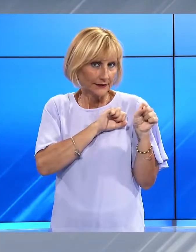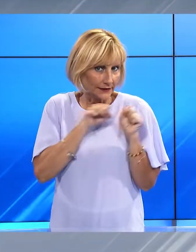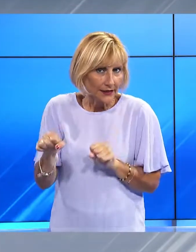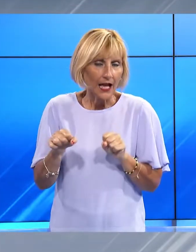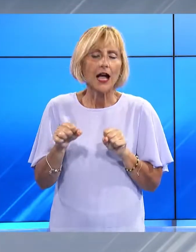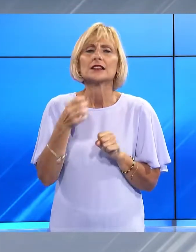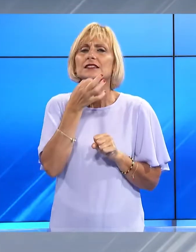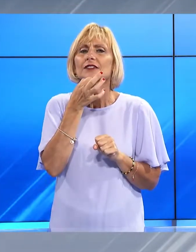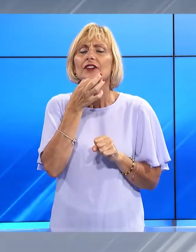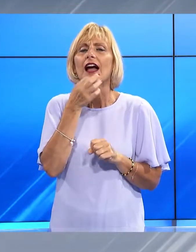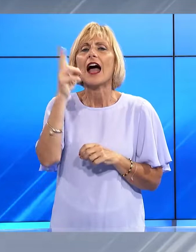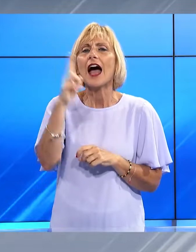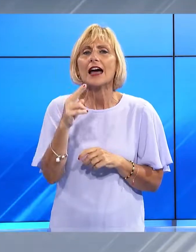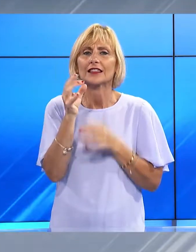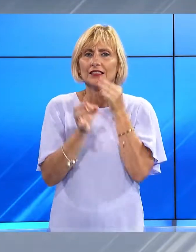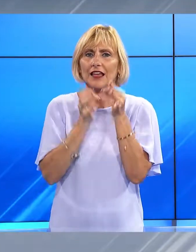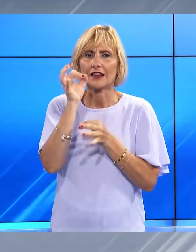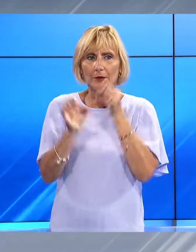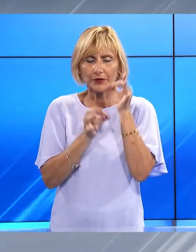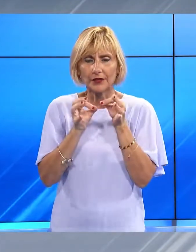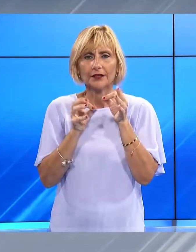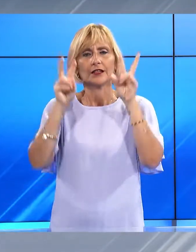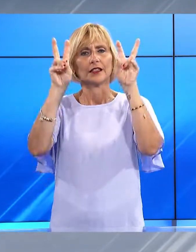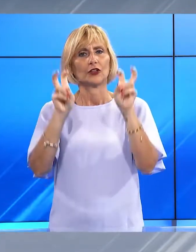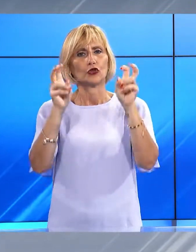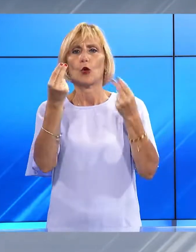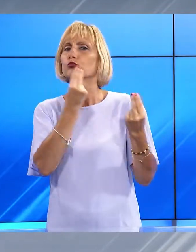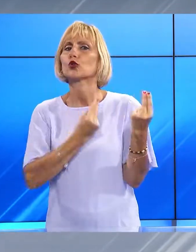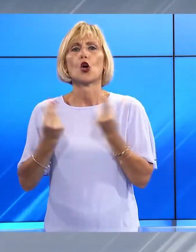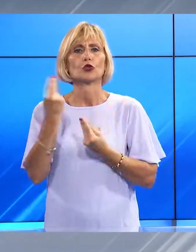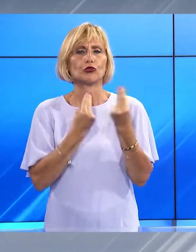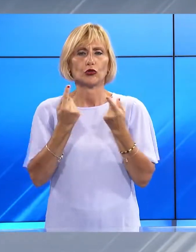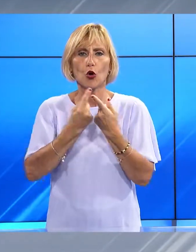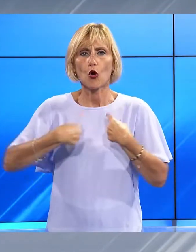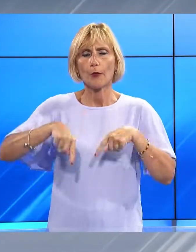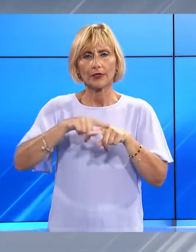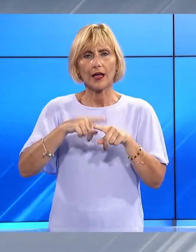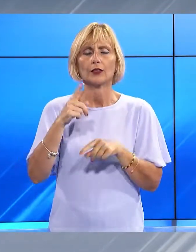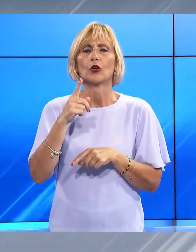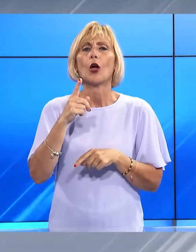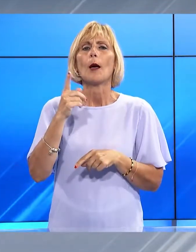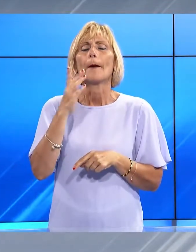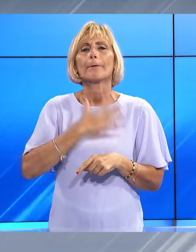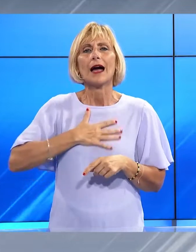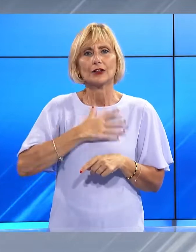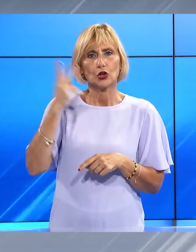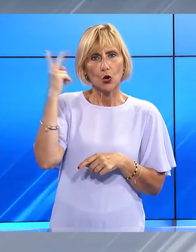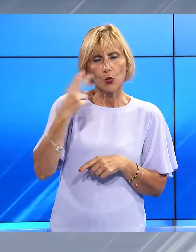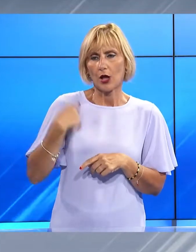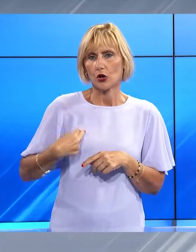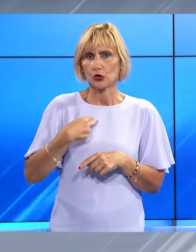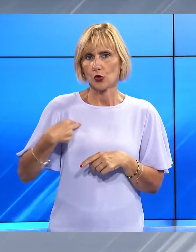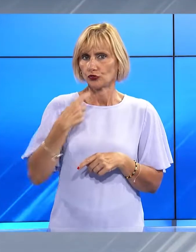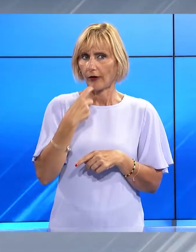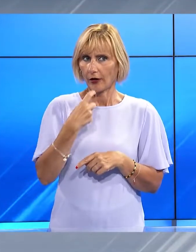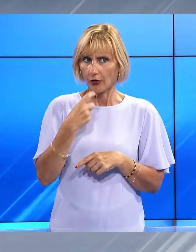terapia. E questo appunto è il titolo, Art Therapy, del progetto lanciato dal Comitato di Bagni di Lucca della Croce Rossa, destinatari ultimi gli